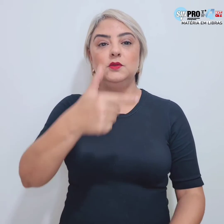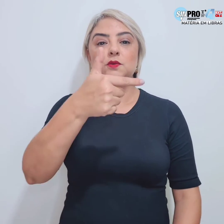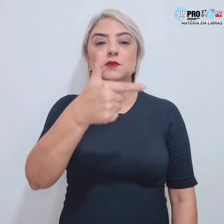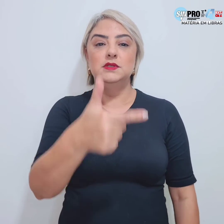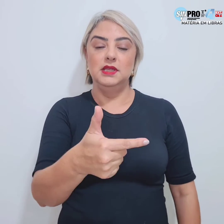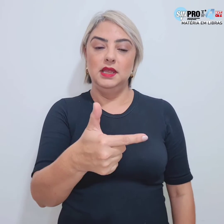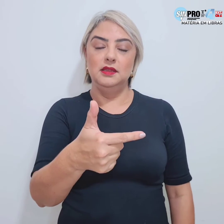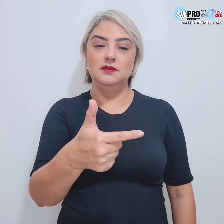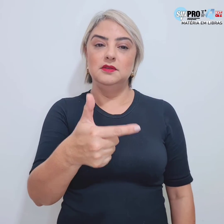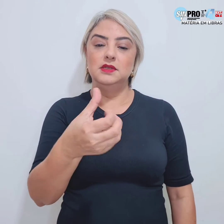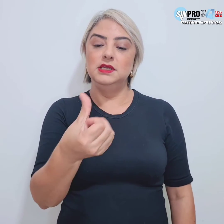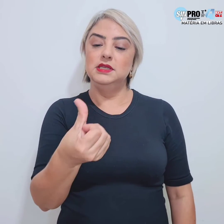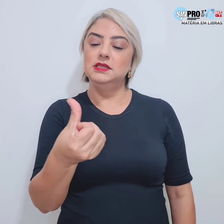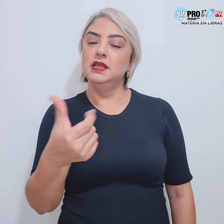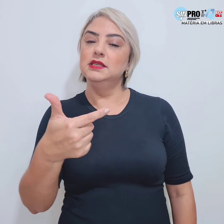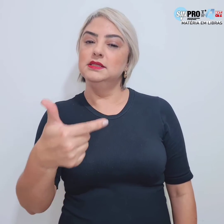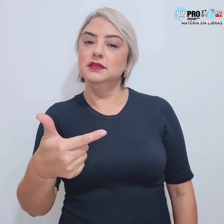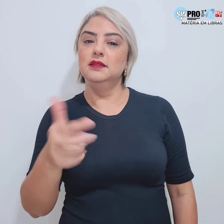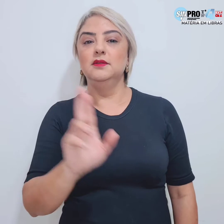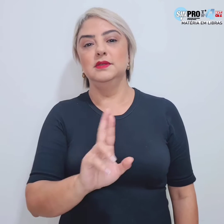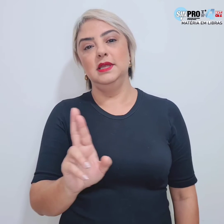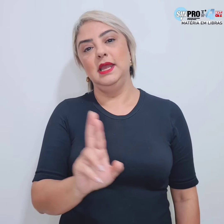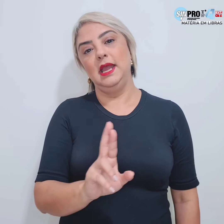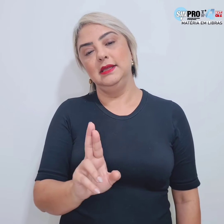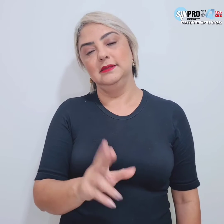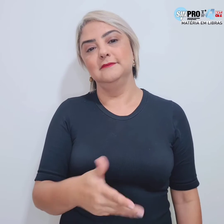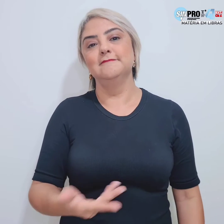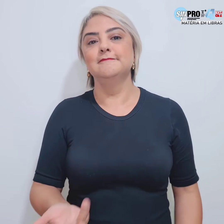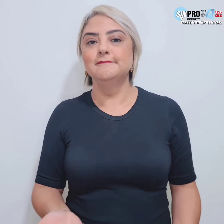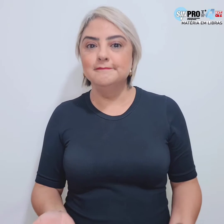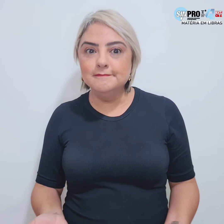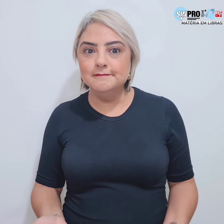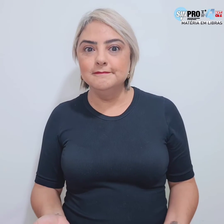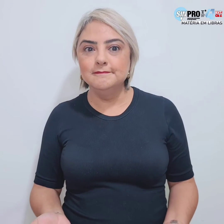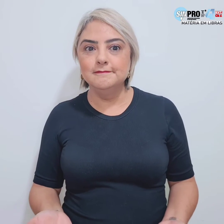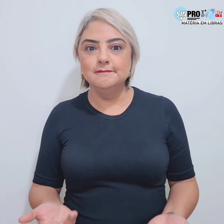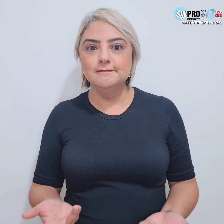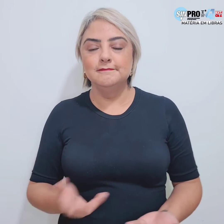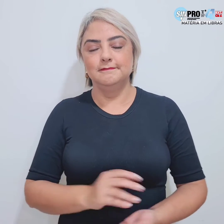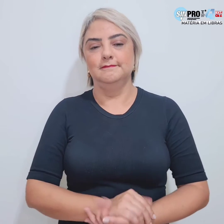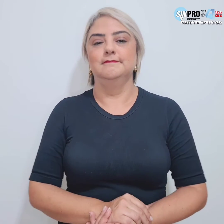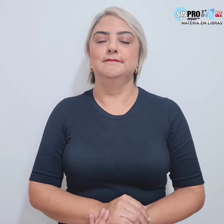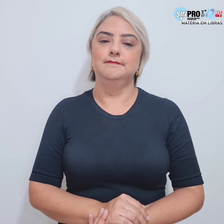262,02 a$